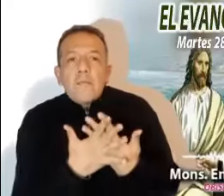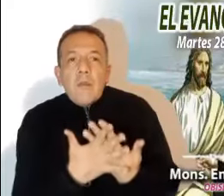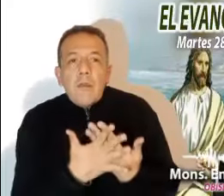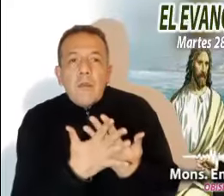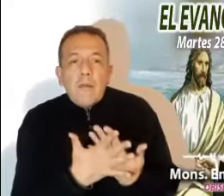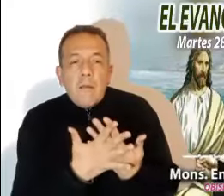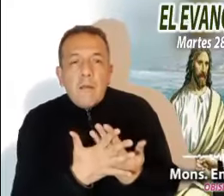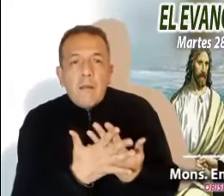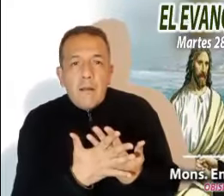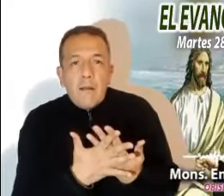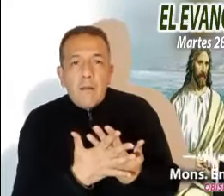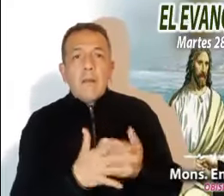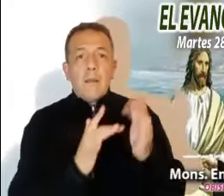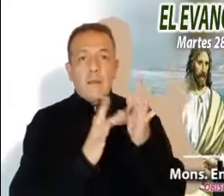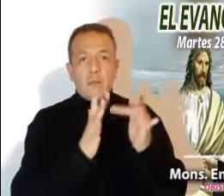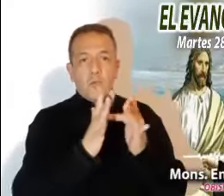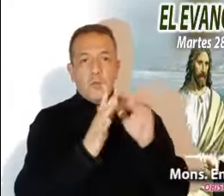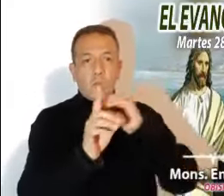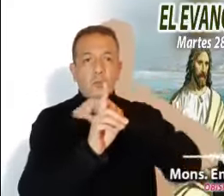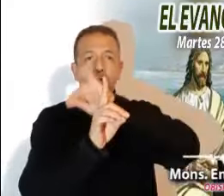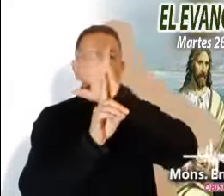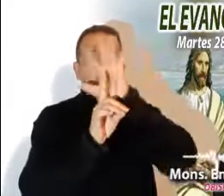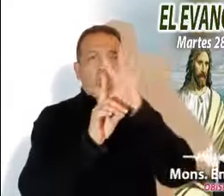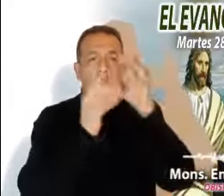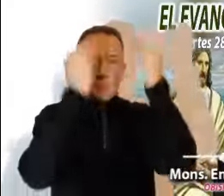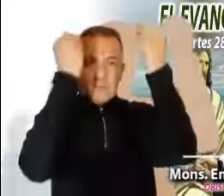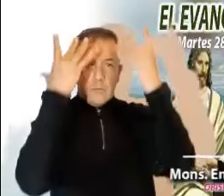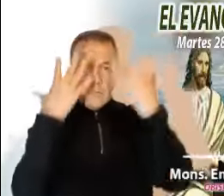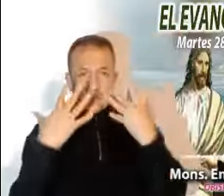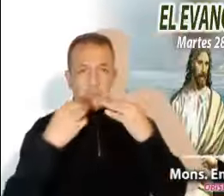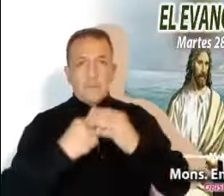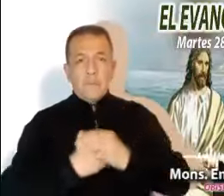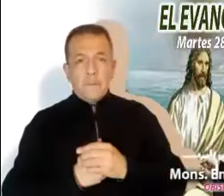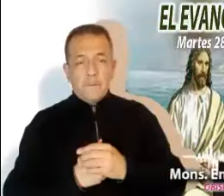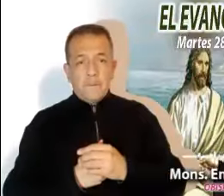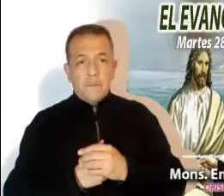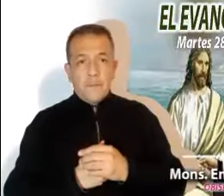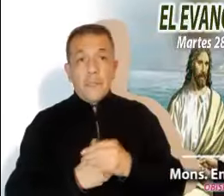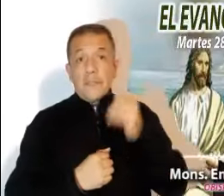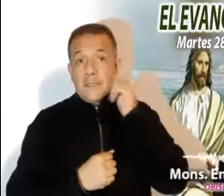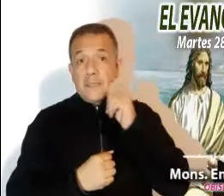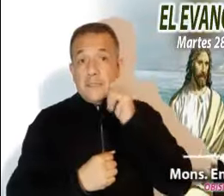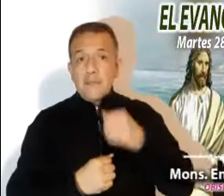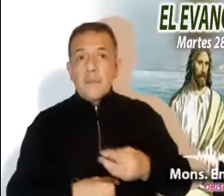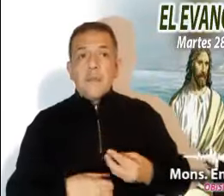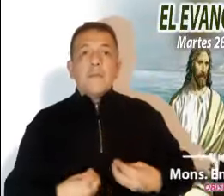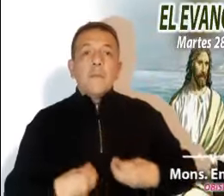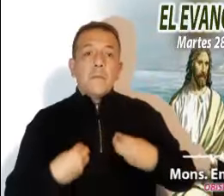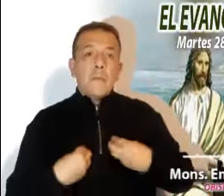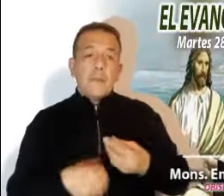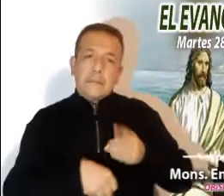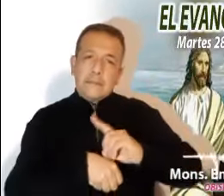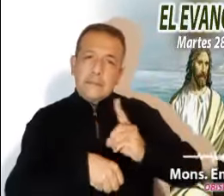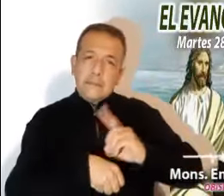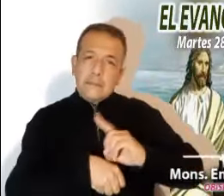les va a traer la manifestación gloriosa de Jesucristo. Cada momento, de nuestra existencia, requiere